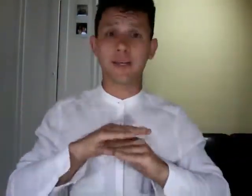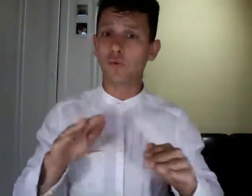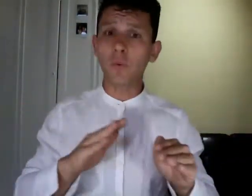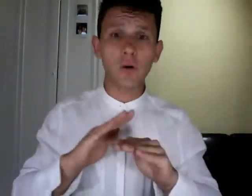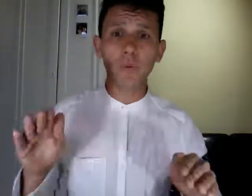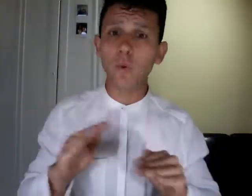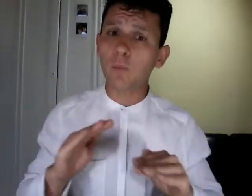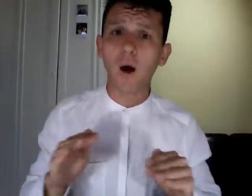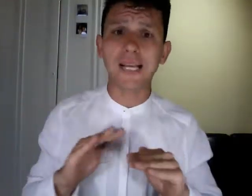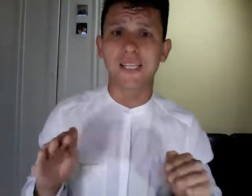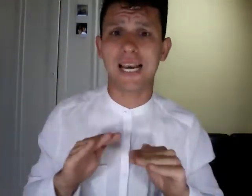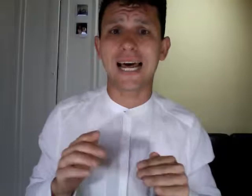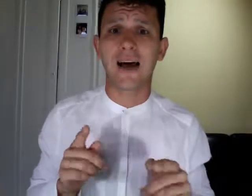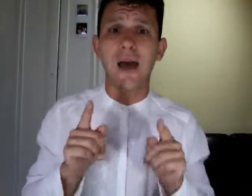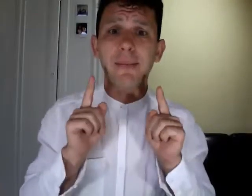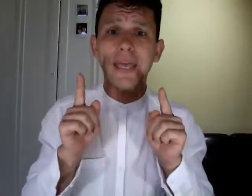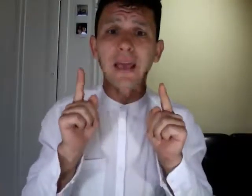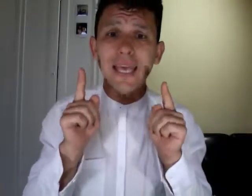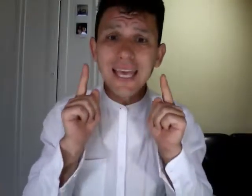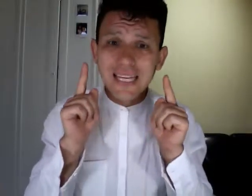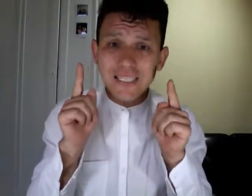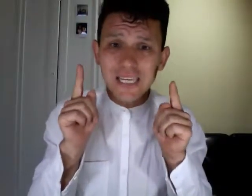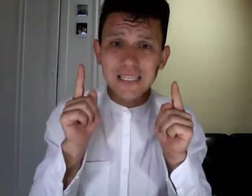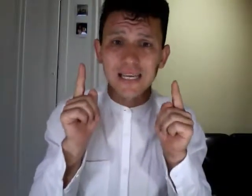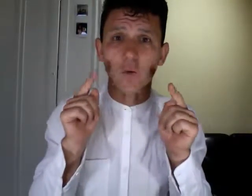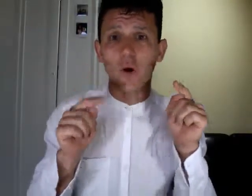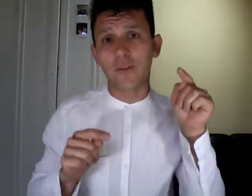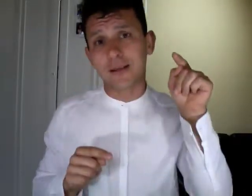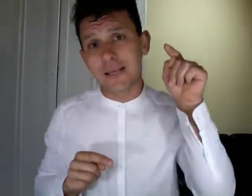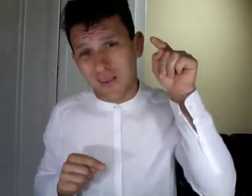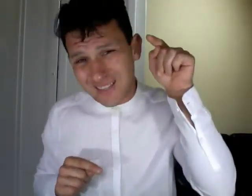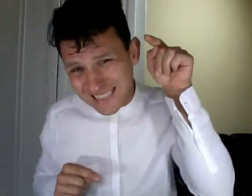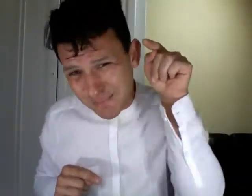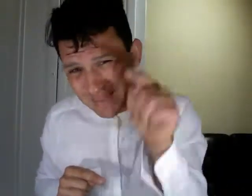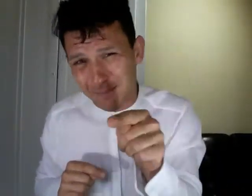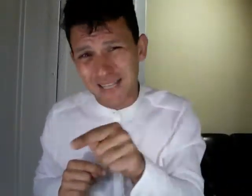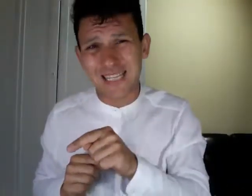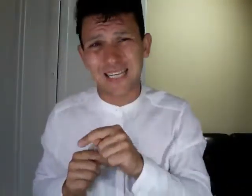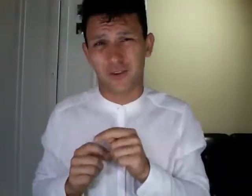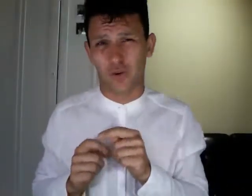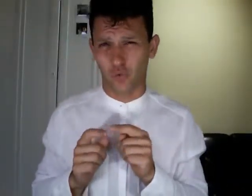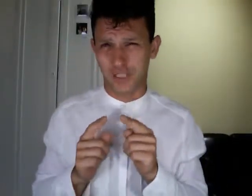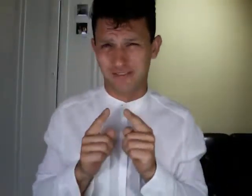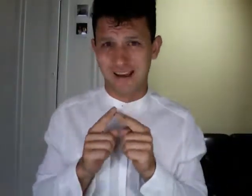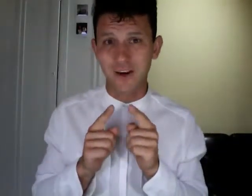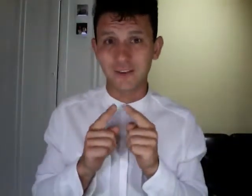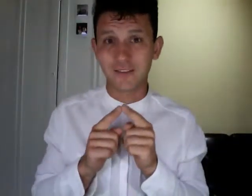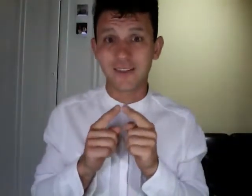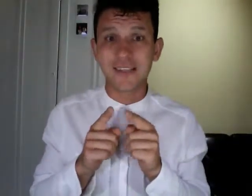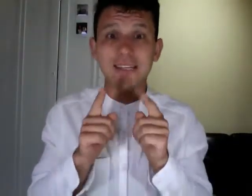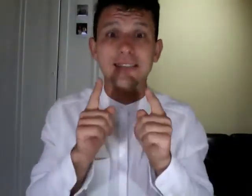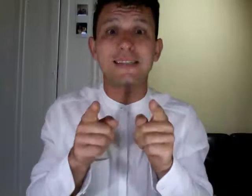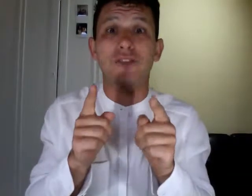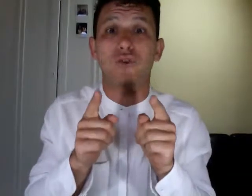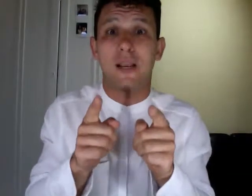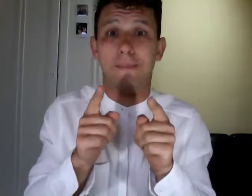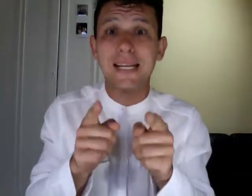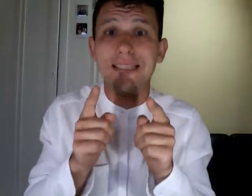nessuno più può cancellarla perché chi decide quello da mettere dentro il tuo cervello sei solamente